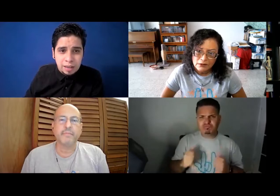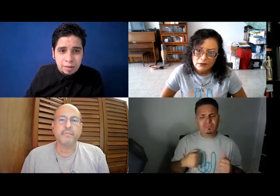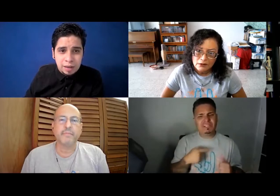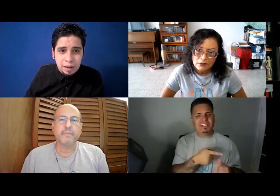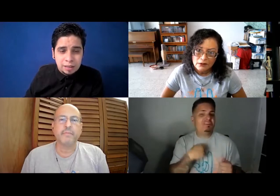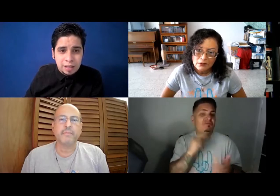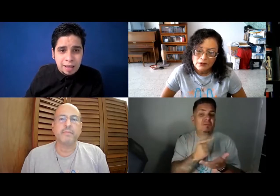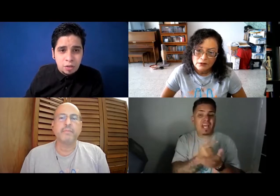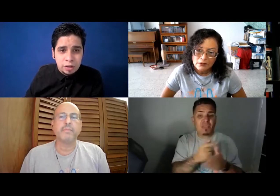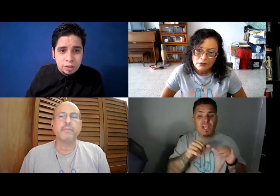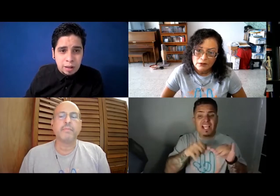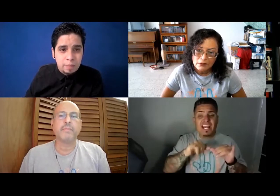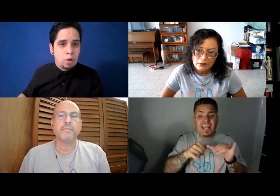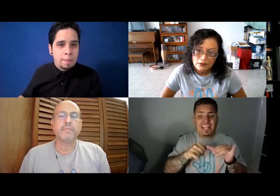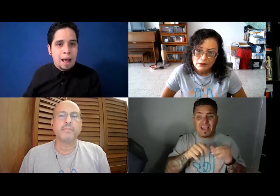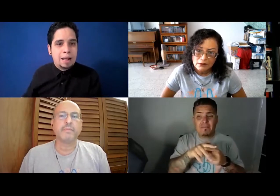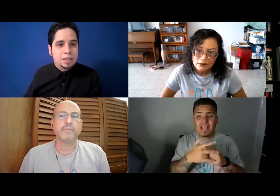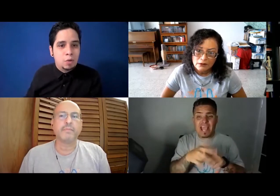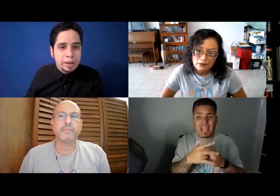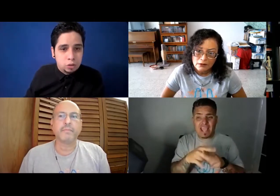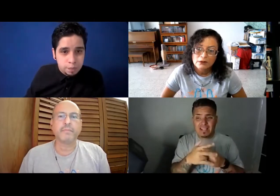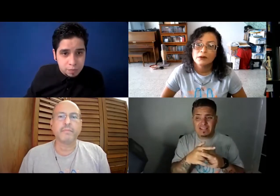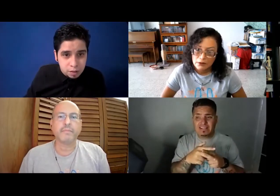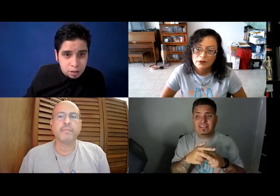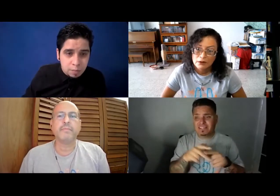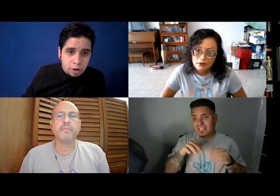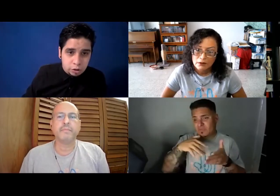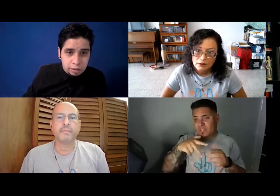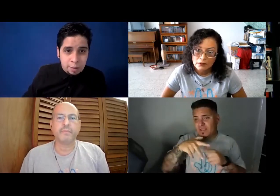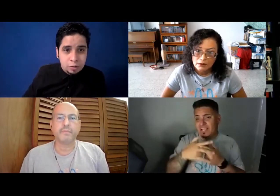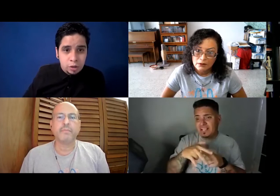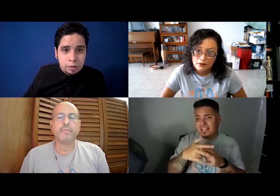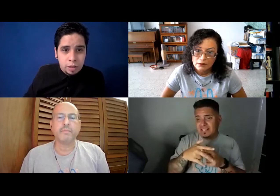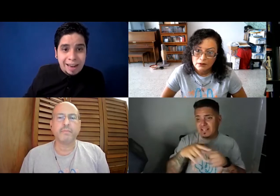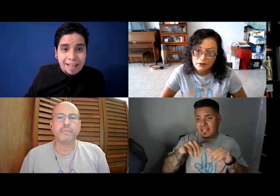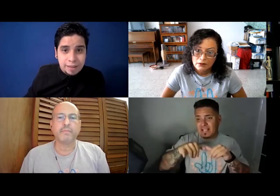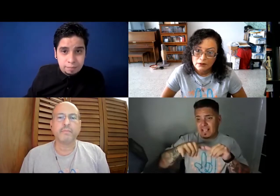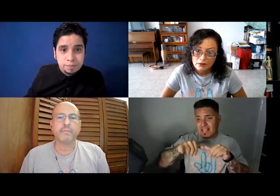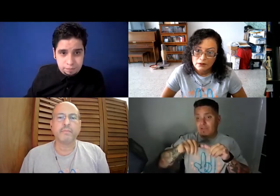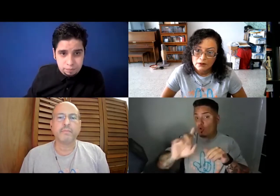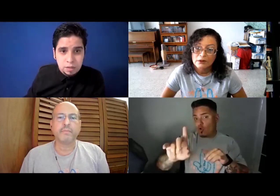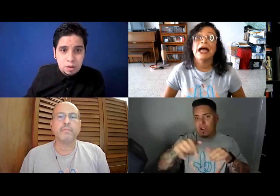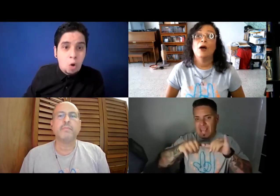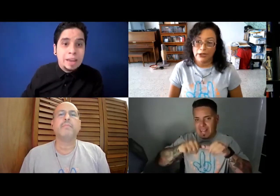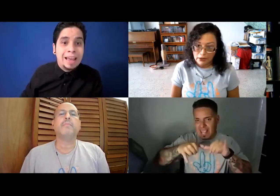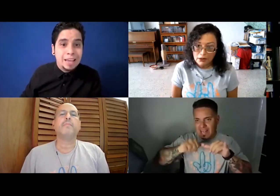deberían estar dando y estar como que activo en esto. porque yo también estudié mecánica o ingeniero,